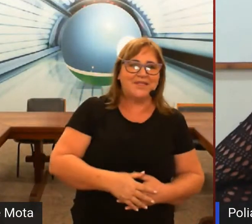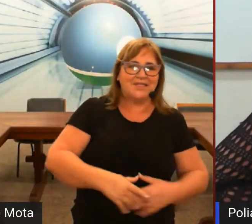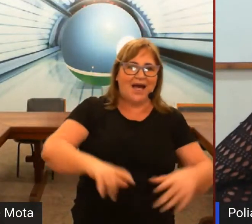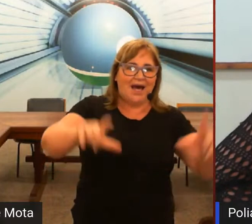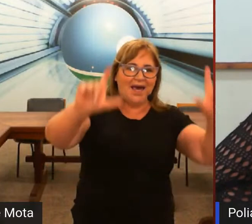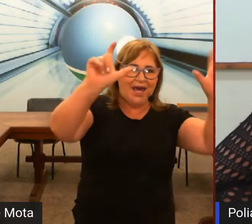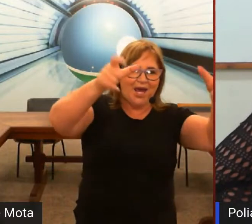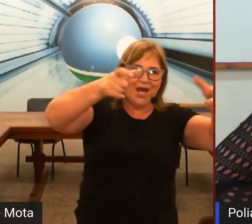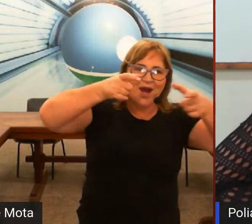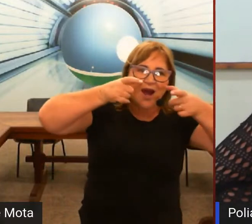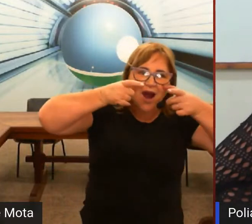passear é